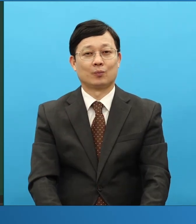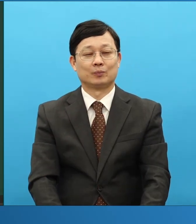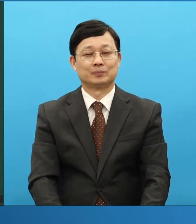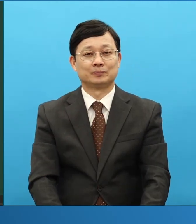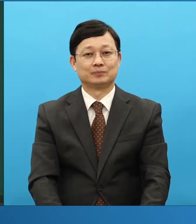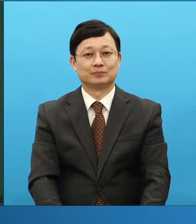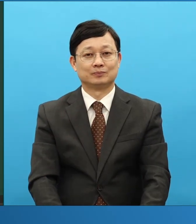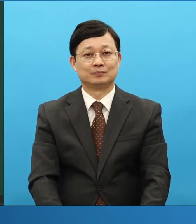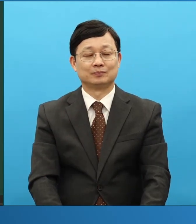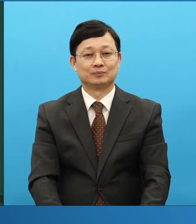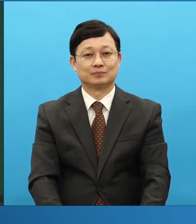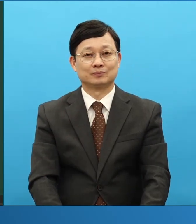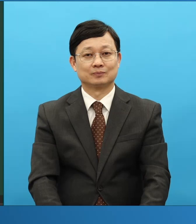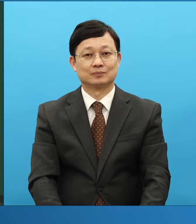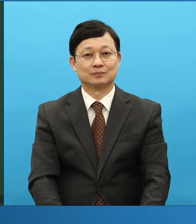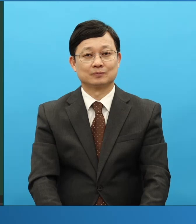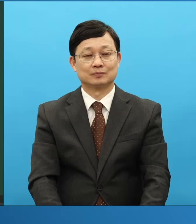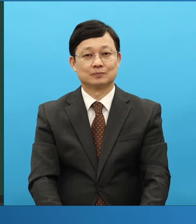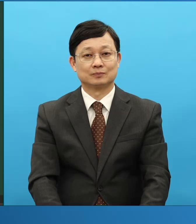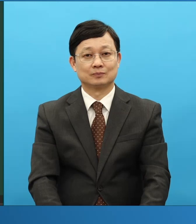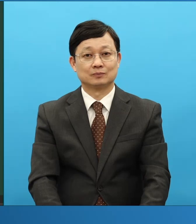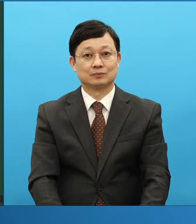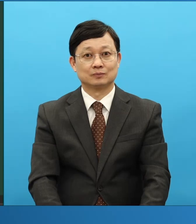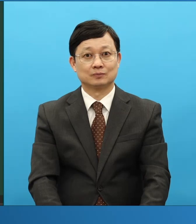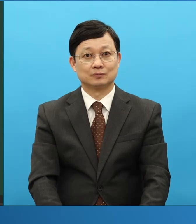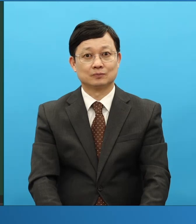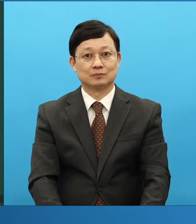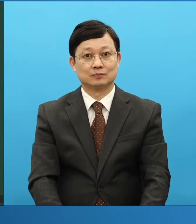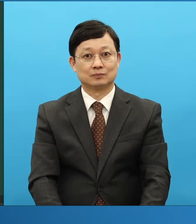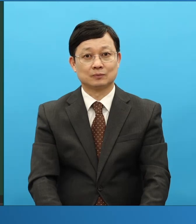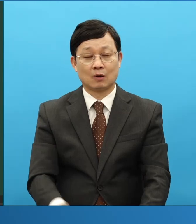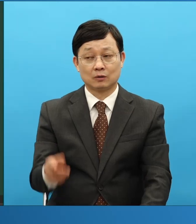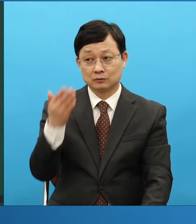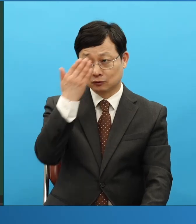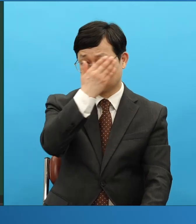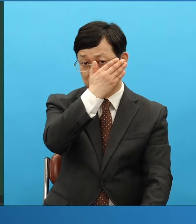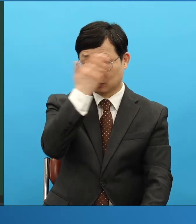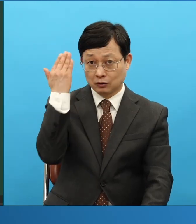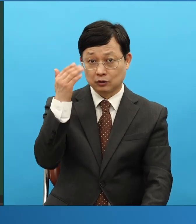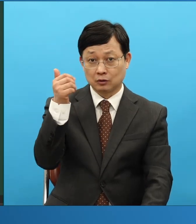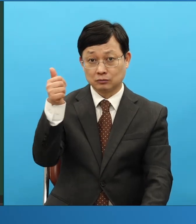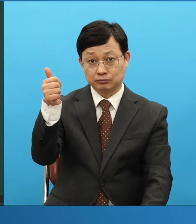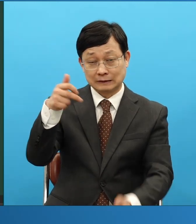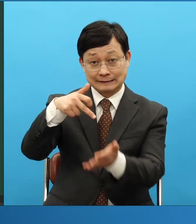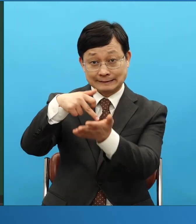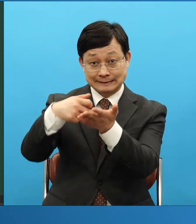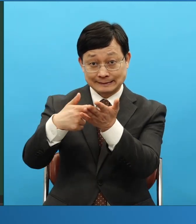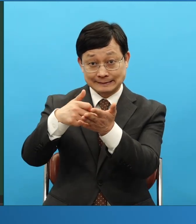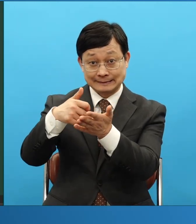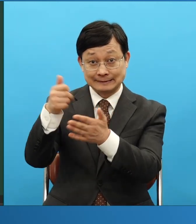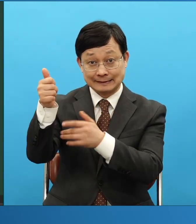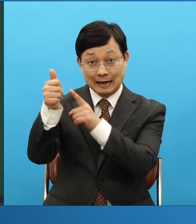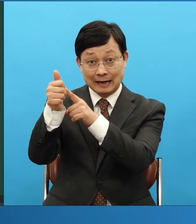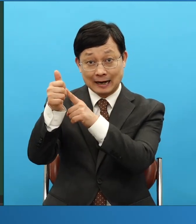분위기가 얘 때문에 좀 대학부가 살아나는 것 같아요 그 정도예요 그